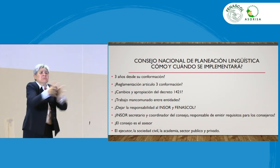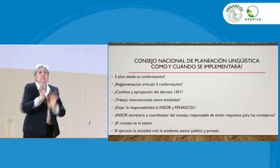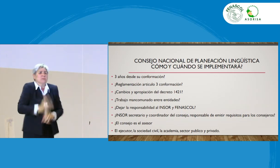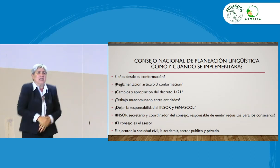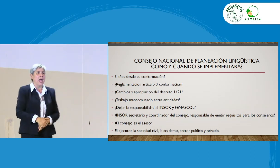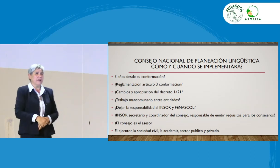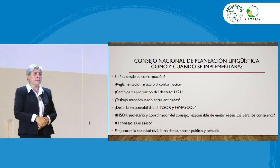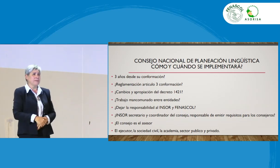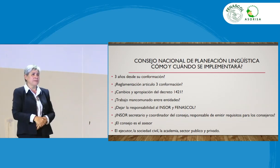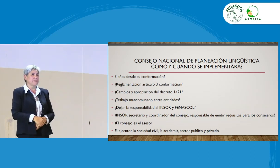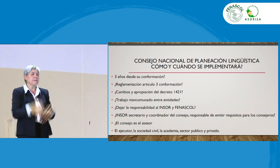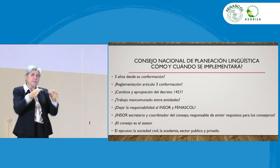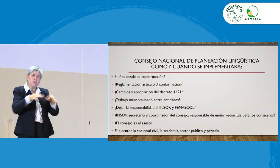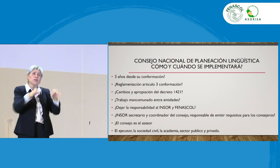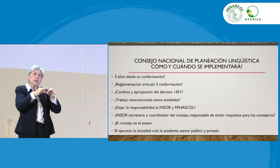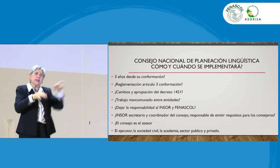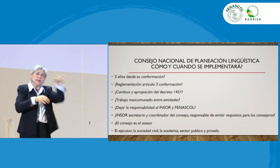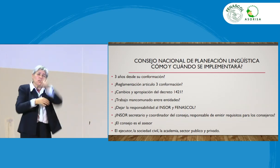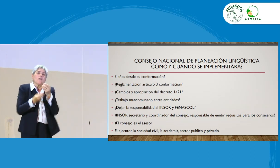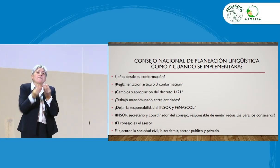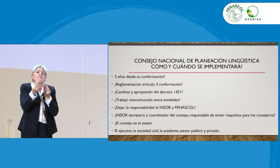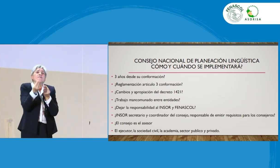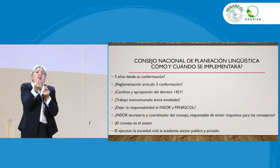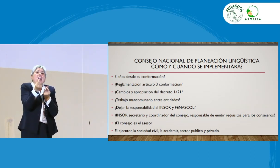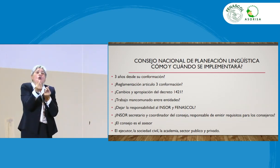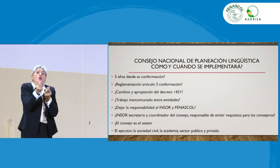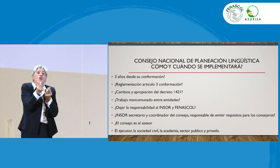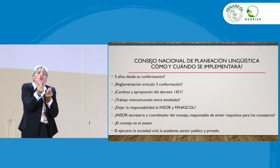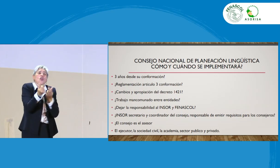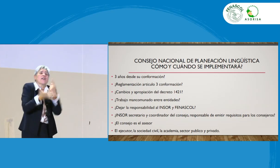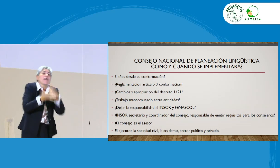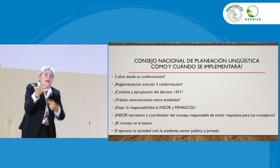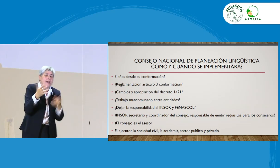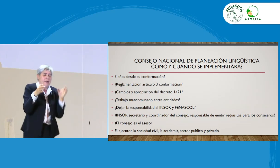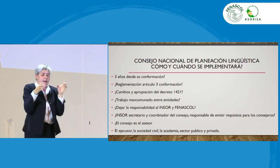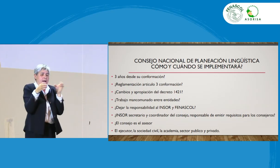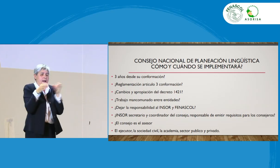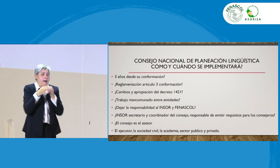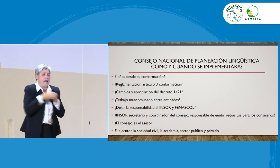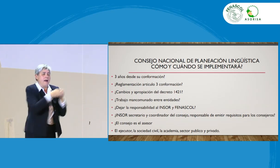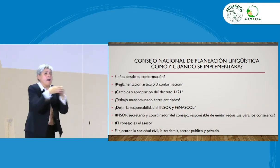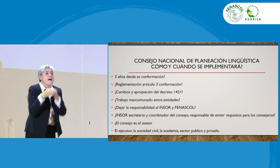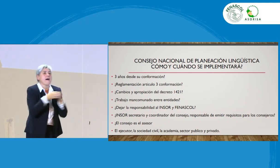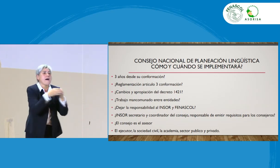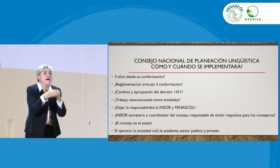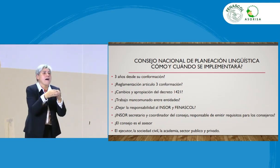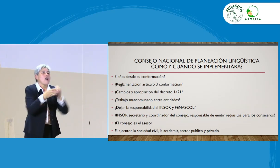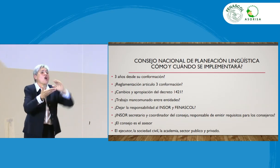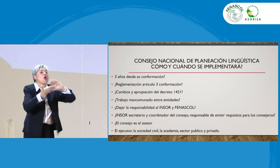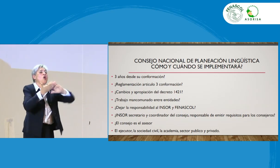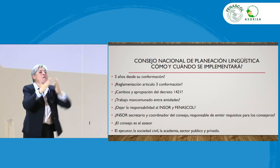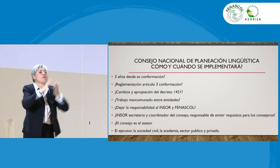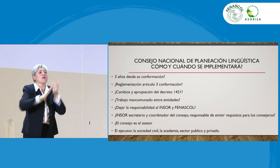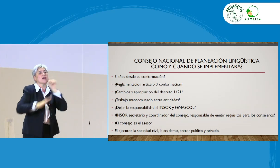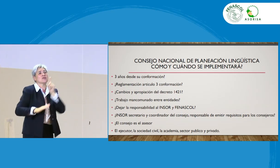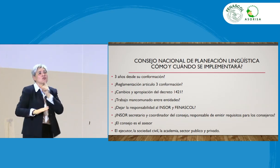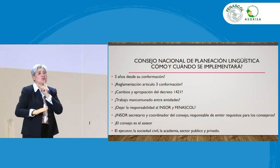hizo esta formación, entonces, es importante, tener un valor, hacia las de las asociaciones, la comunidad sorda, también está allí,